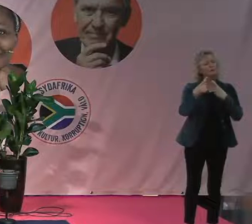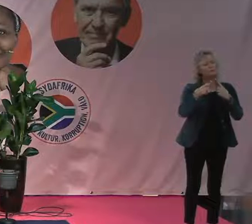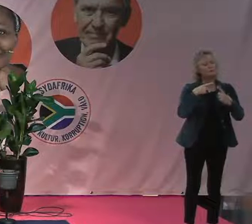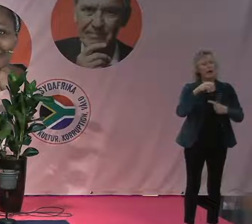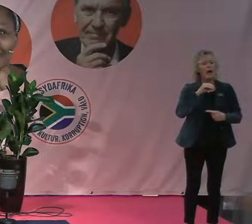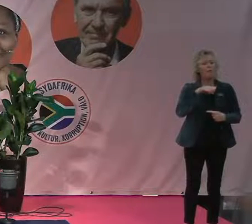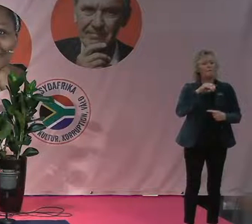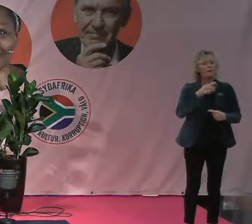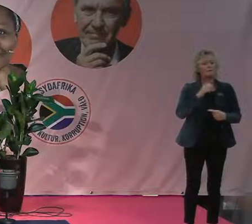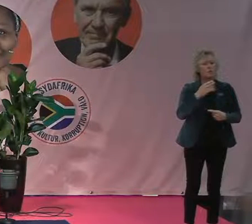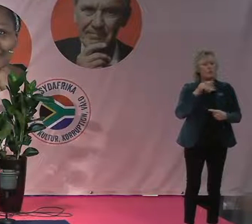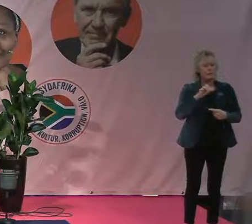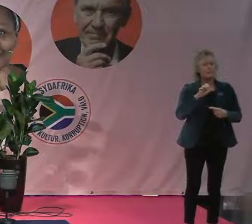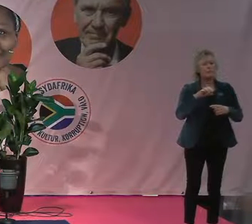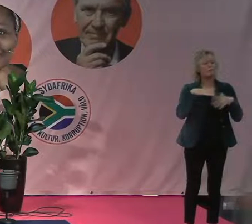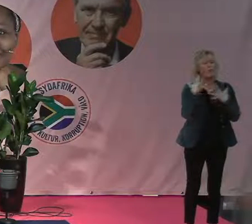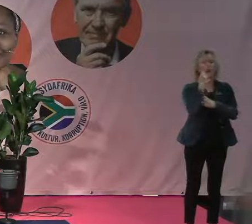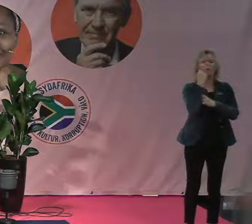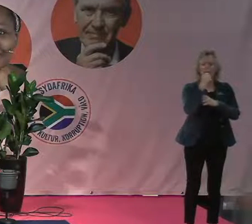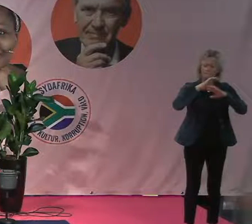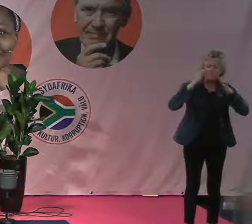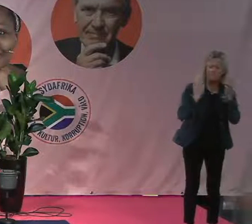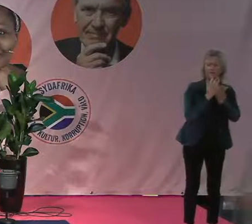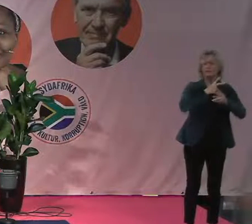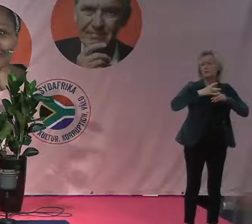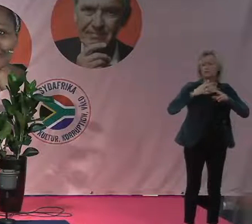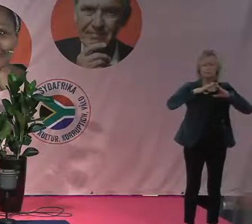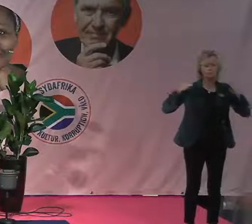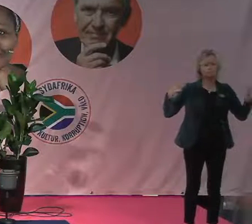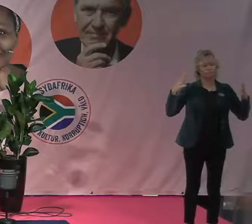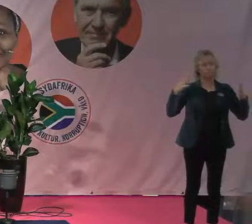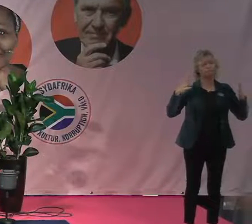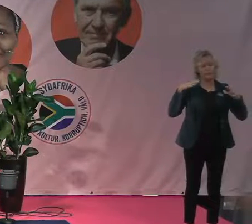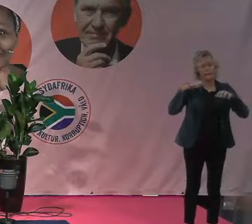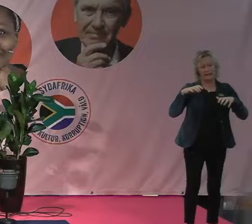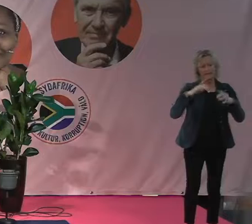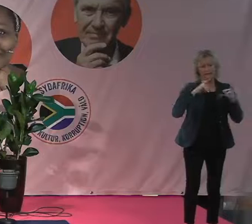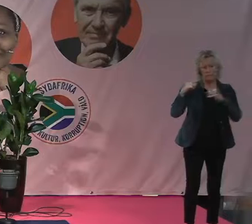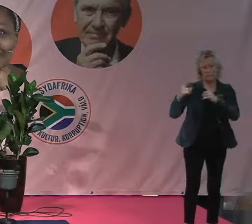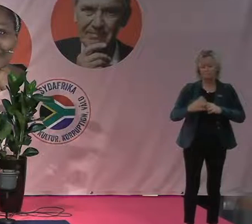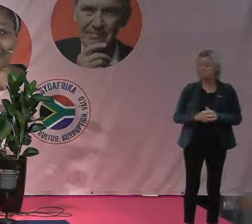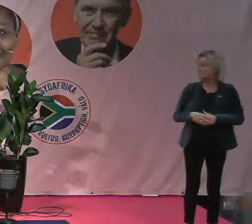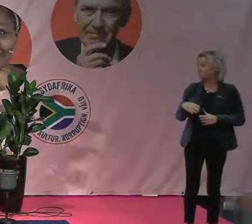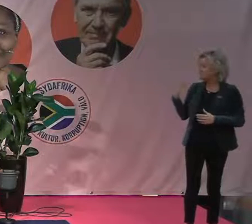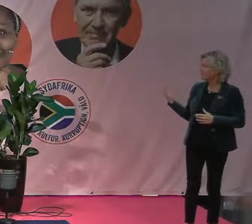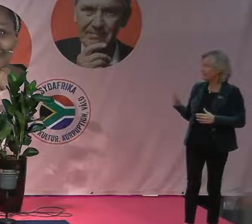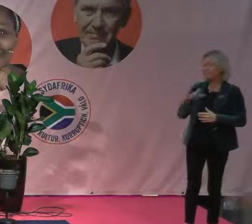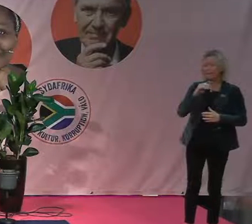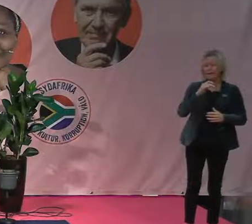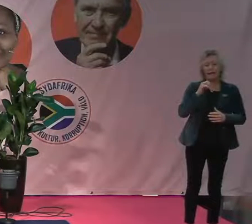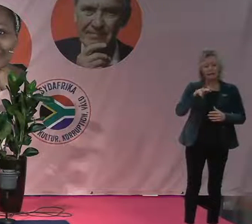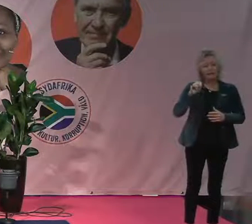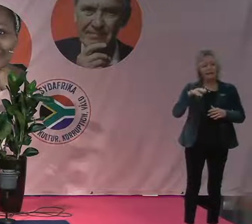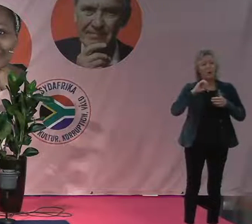hotet mot världens största regnskog. I soffan så har vi Maria van Berlekom och Martin Persson.